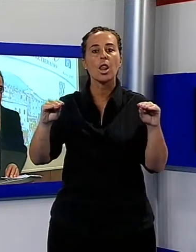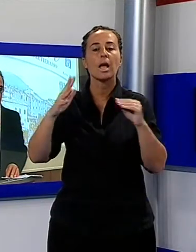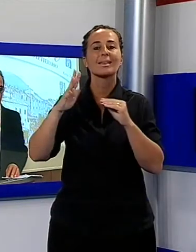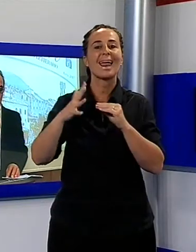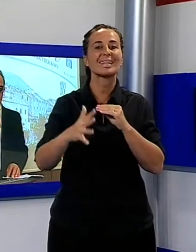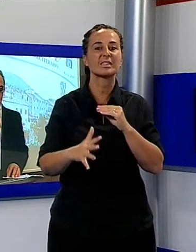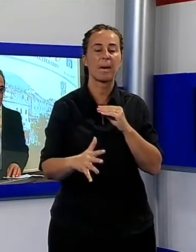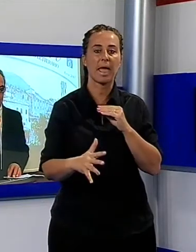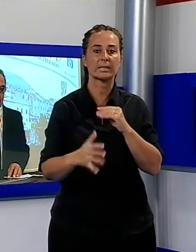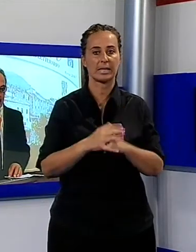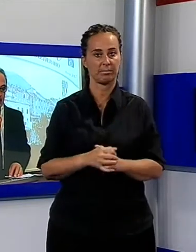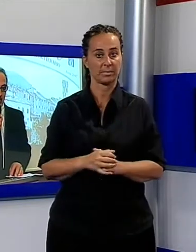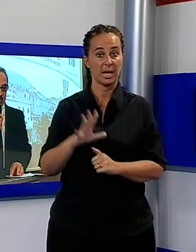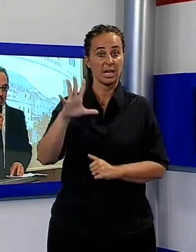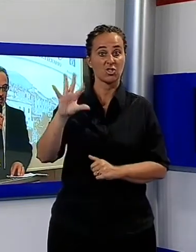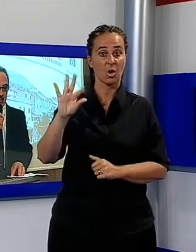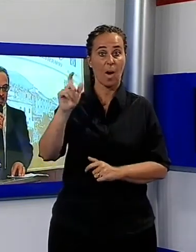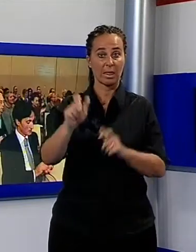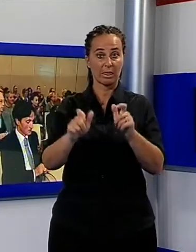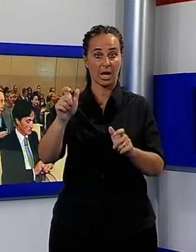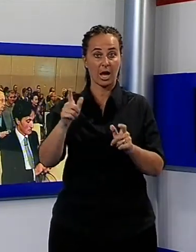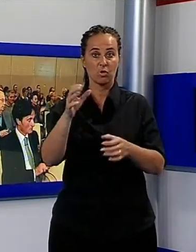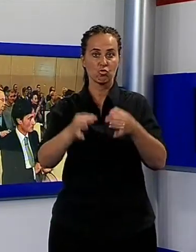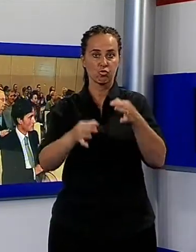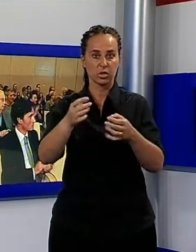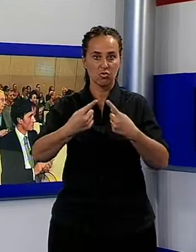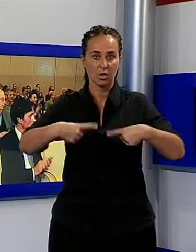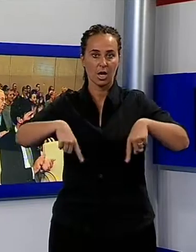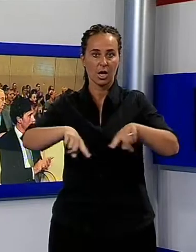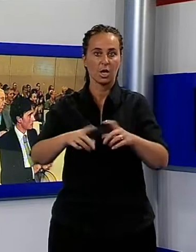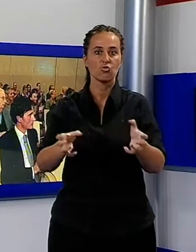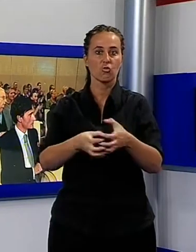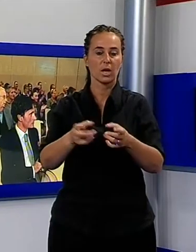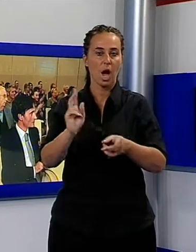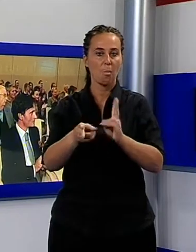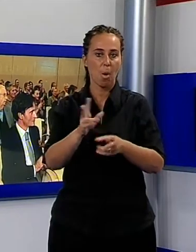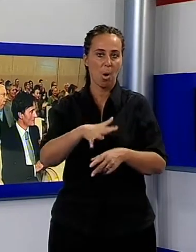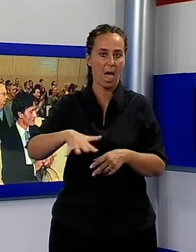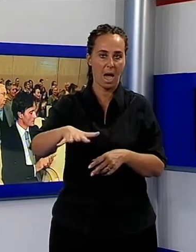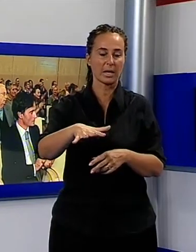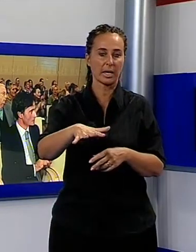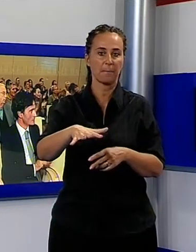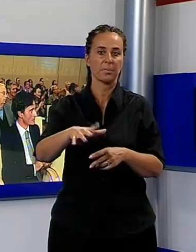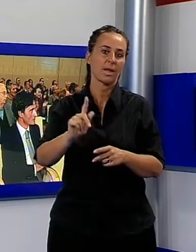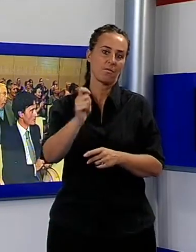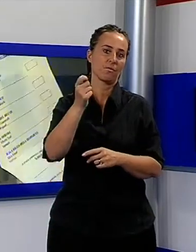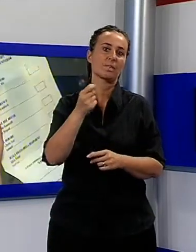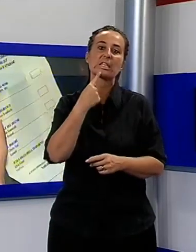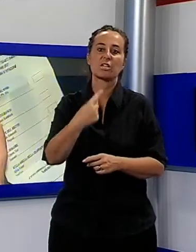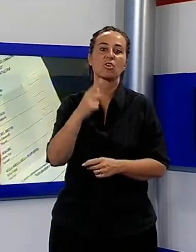della giuria popolare. A contendersi l'edizione 2017, oltre alla vincitrice, gli altri quattro finalisti individuati dalla giuria